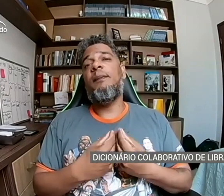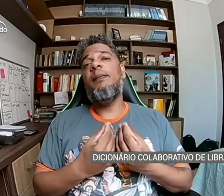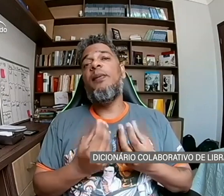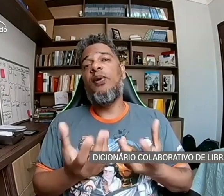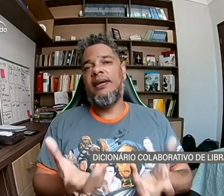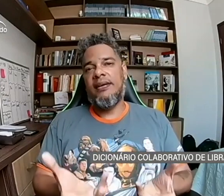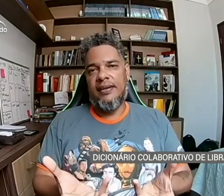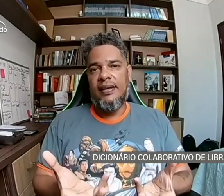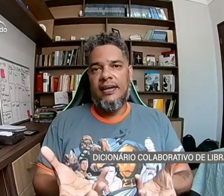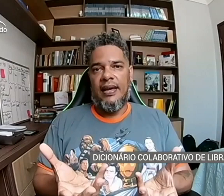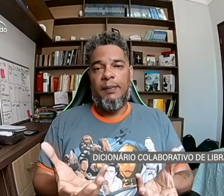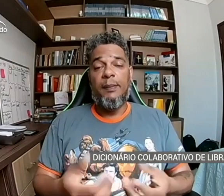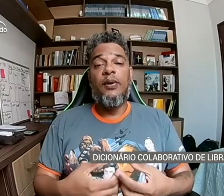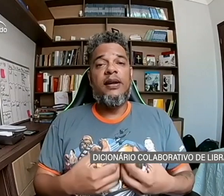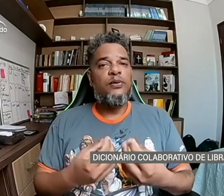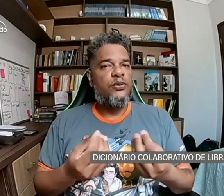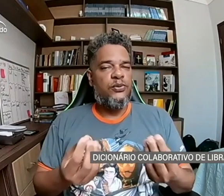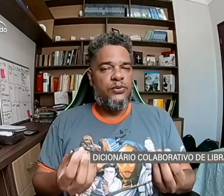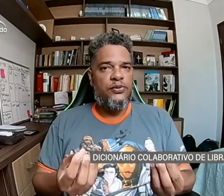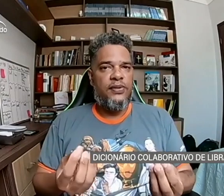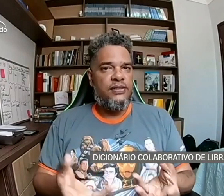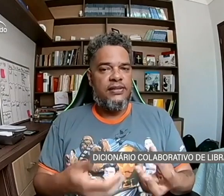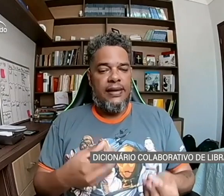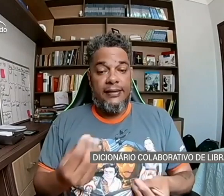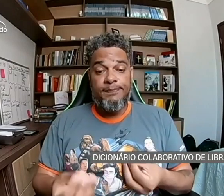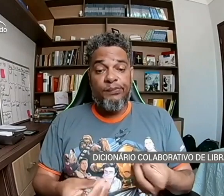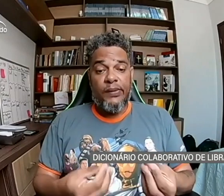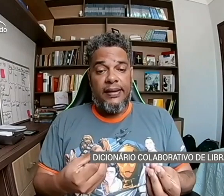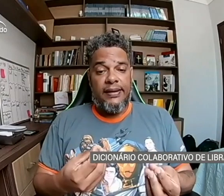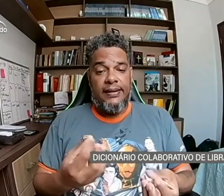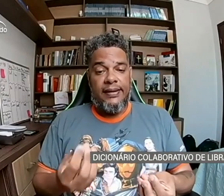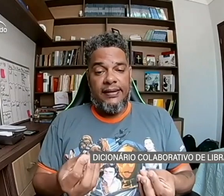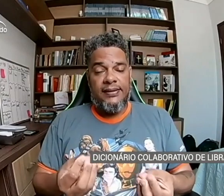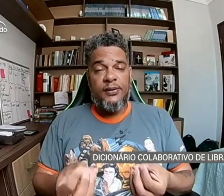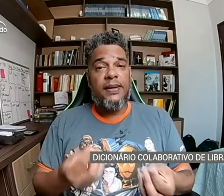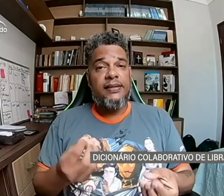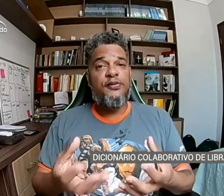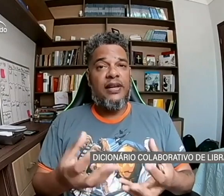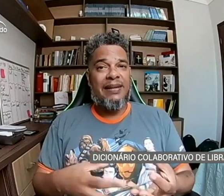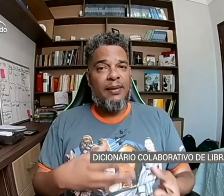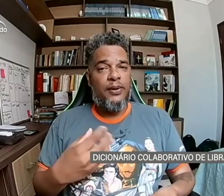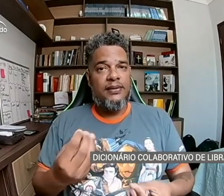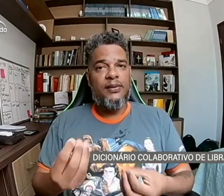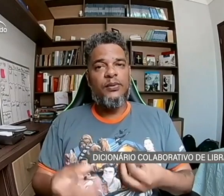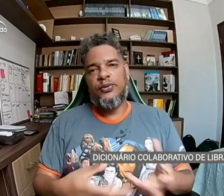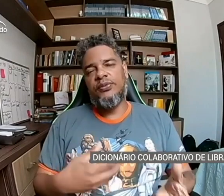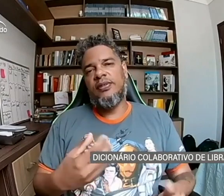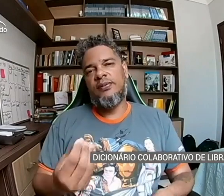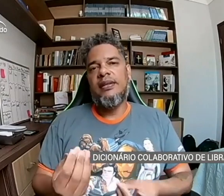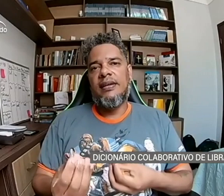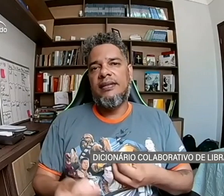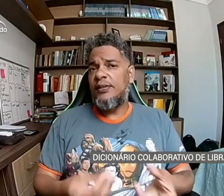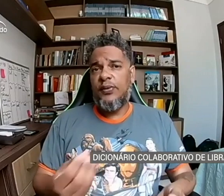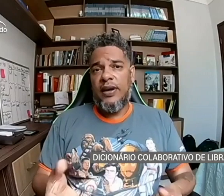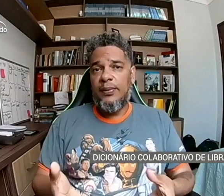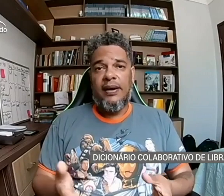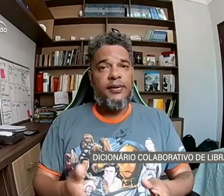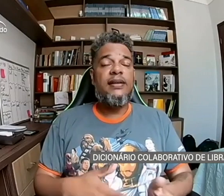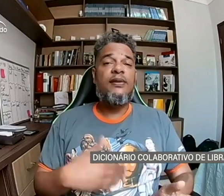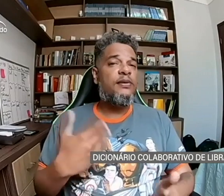memória, né? A memória dos estudos vai estar sendo preservada, a memória de construção desse vocabulário, que um dia